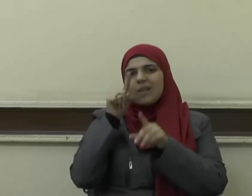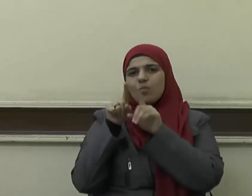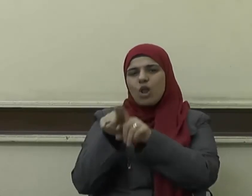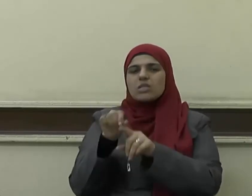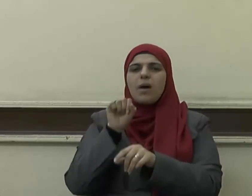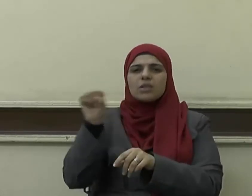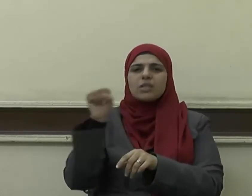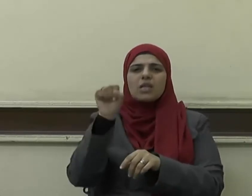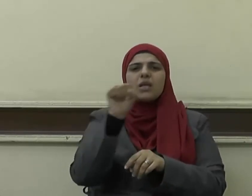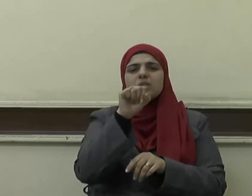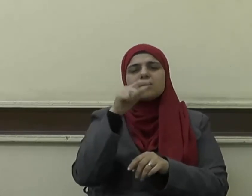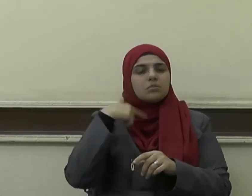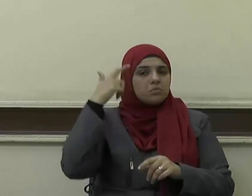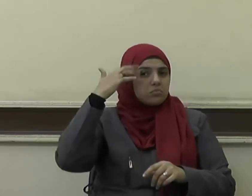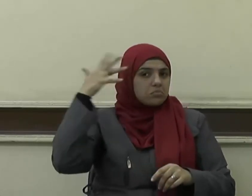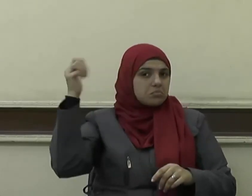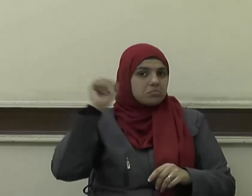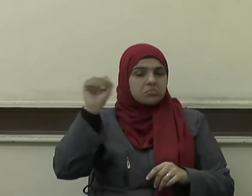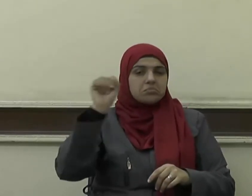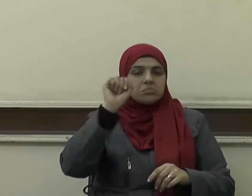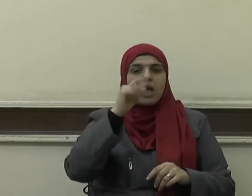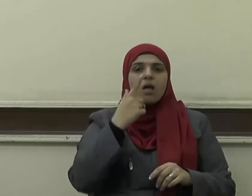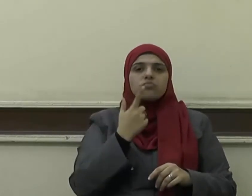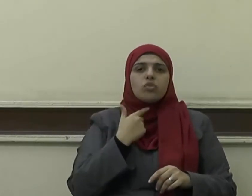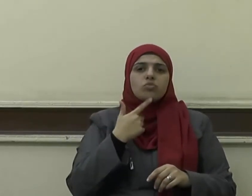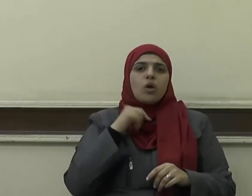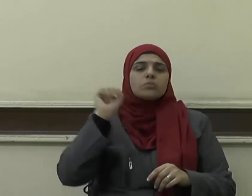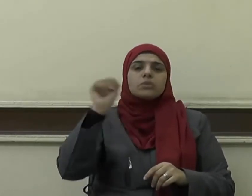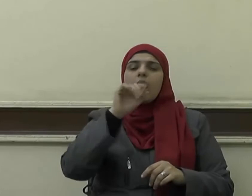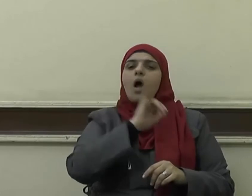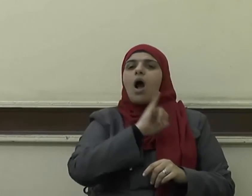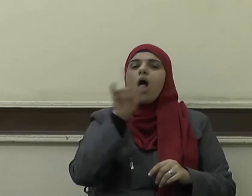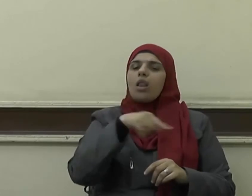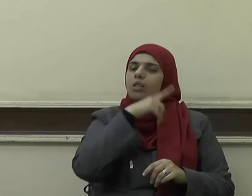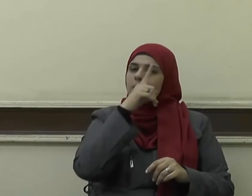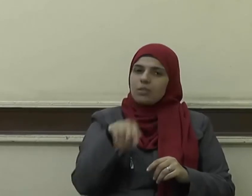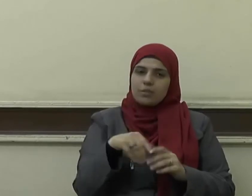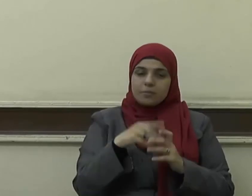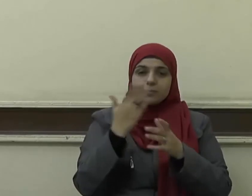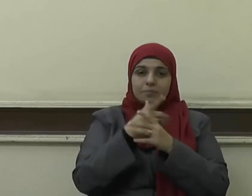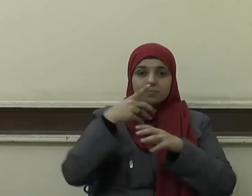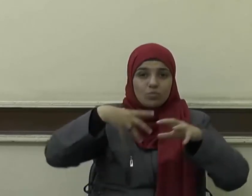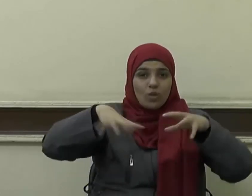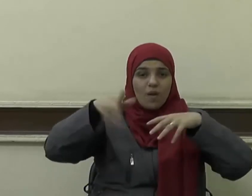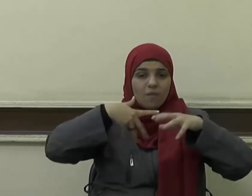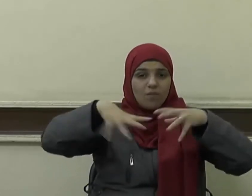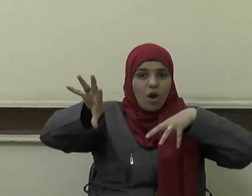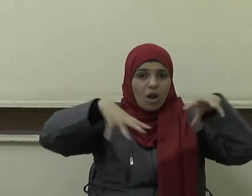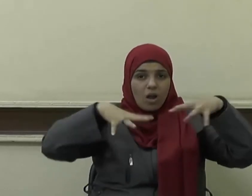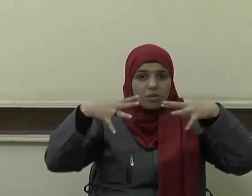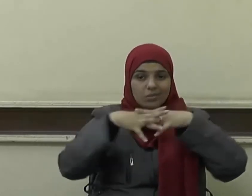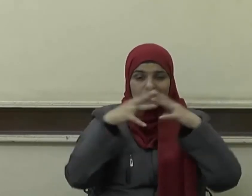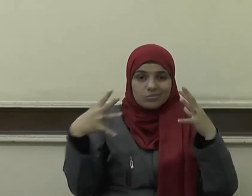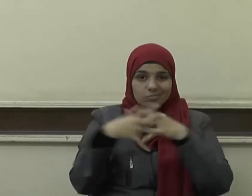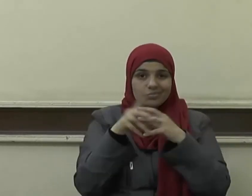لمصالحهم وأهوائهم ومطامعهم السلطوية فيفرقون ولا يجمعون